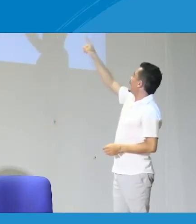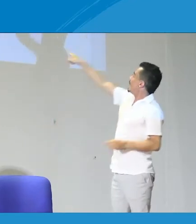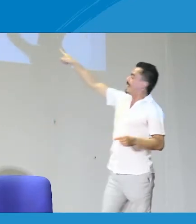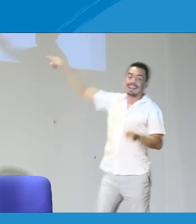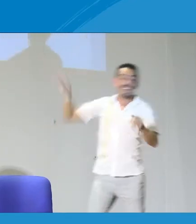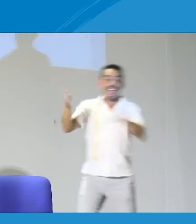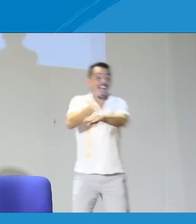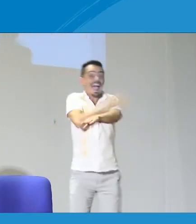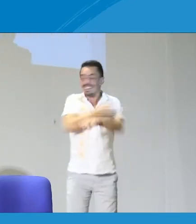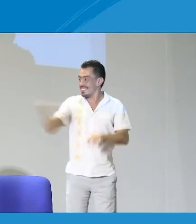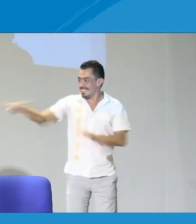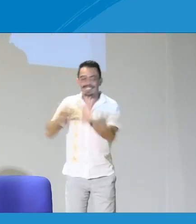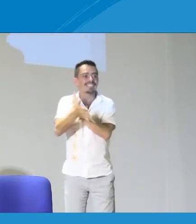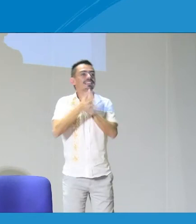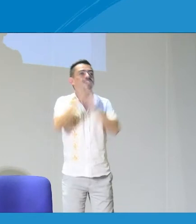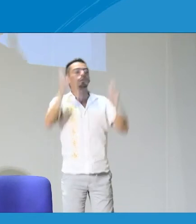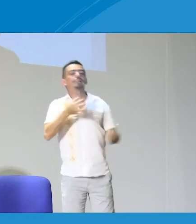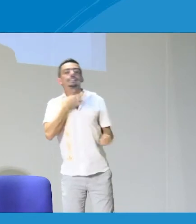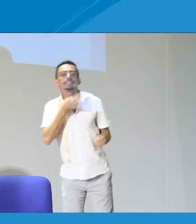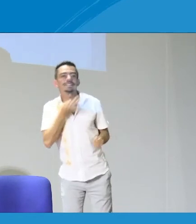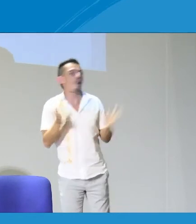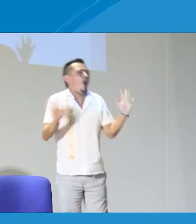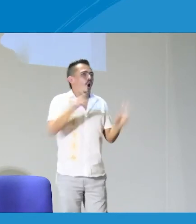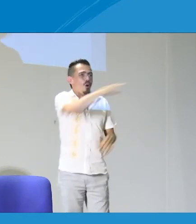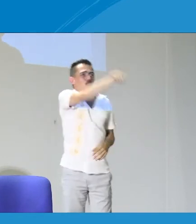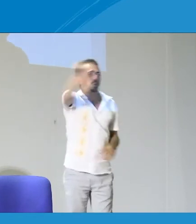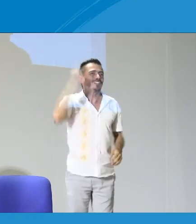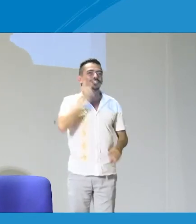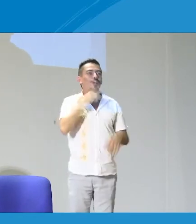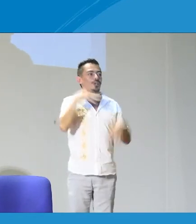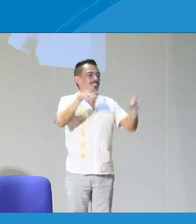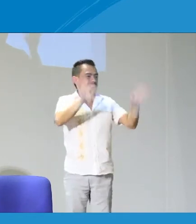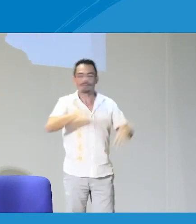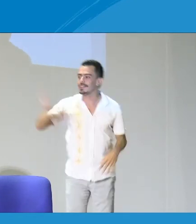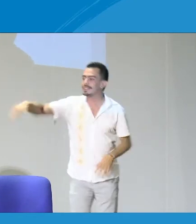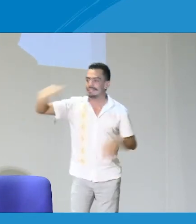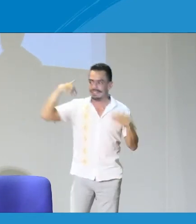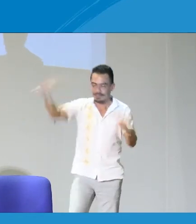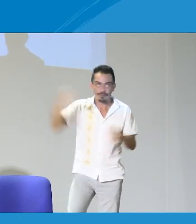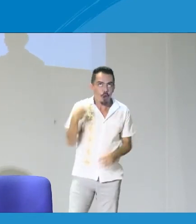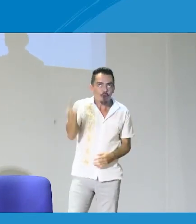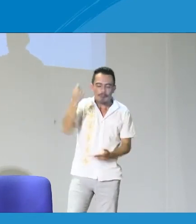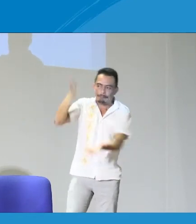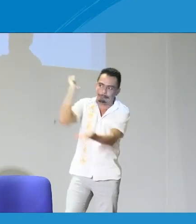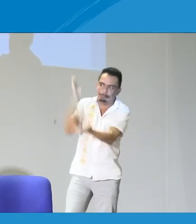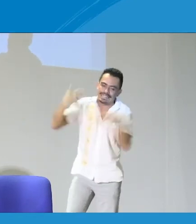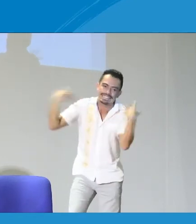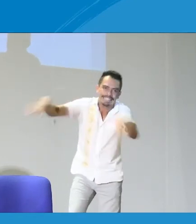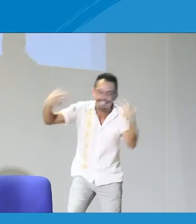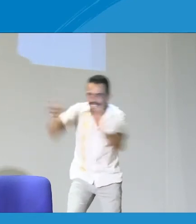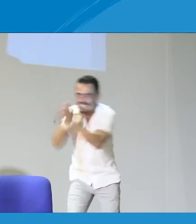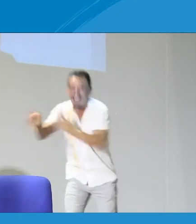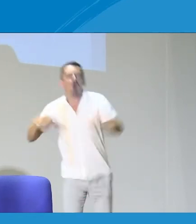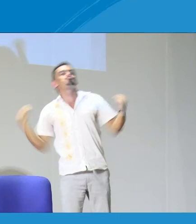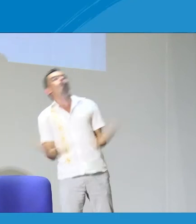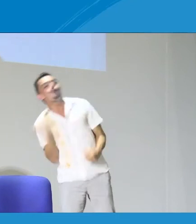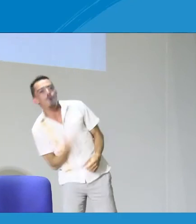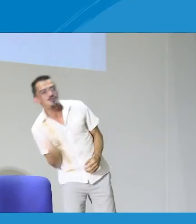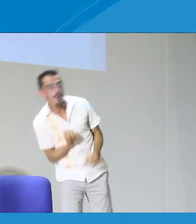gran importancia y que sería muy, muy, muy útil. Además, también hablaron hace un momento de los chistes, pero también pueden